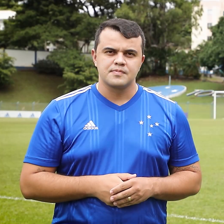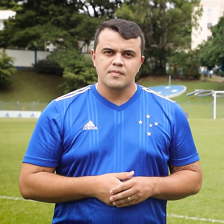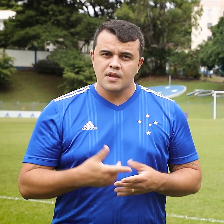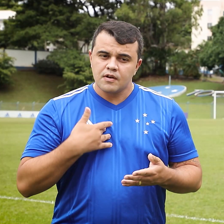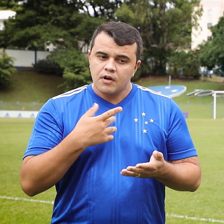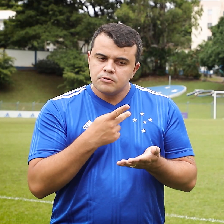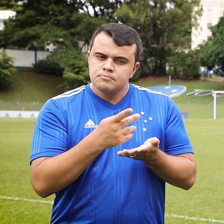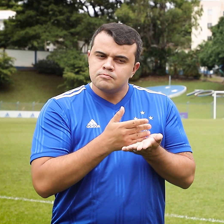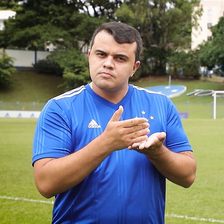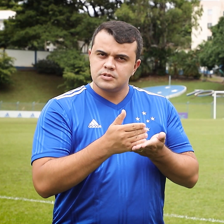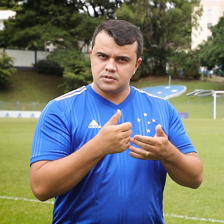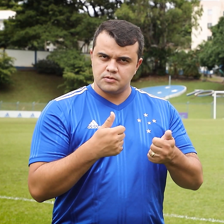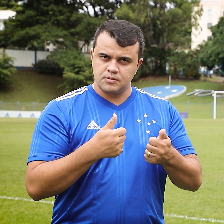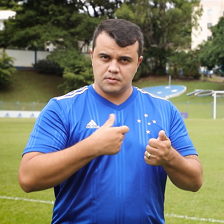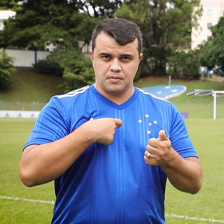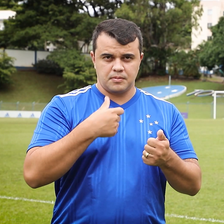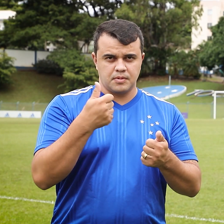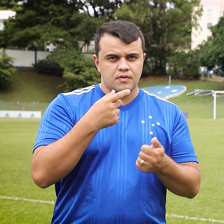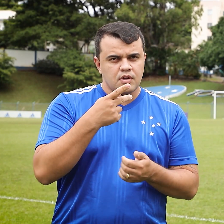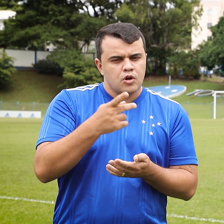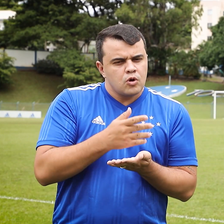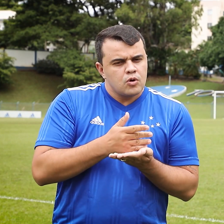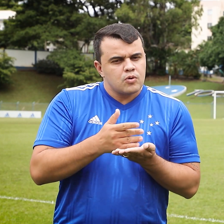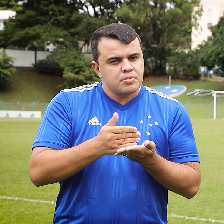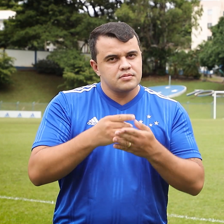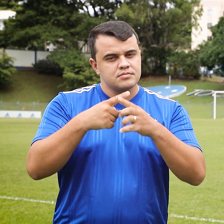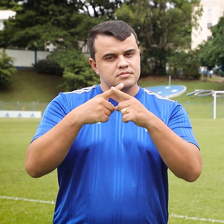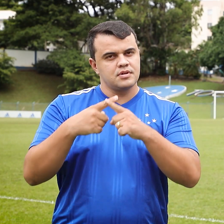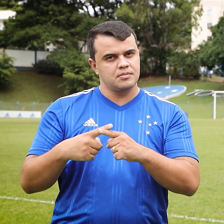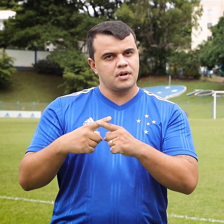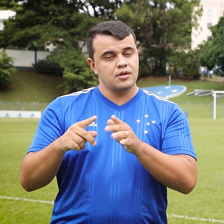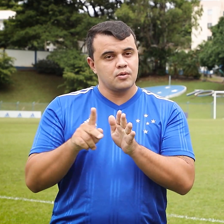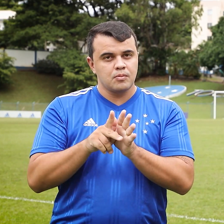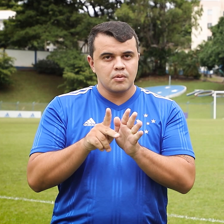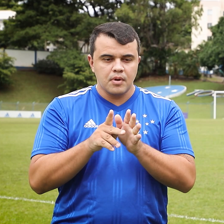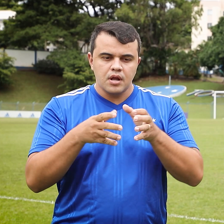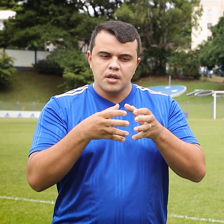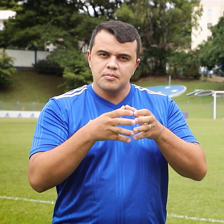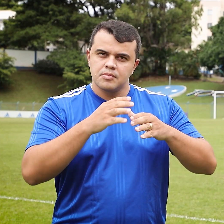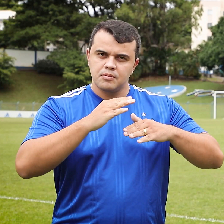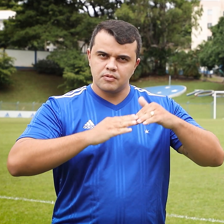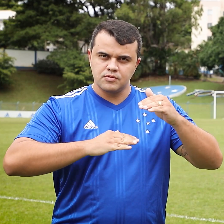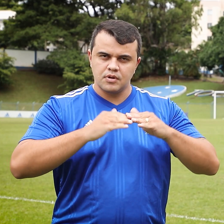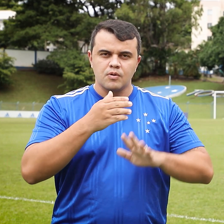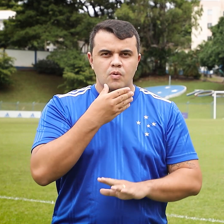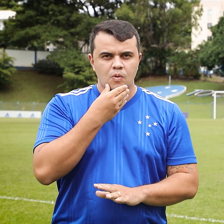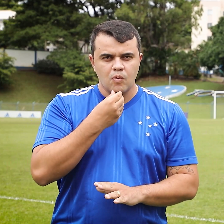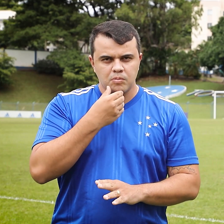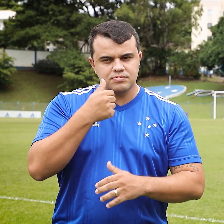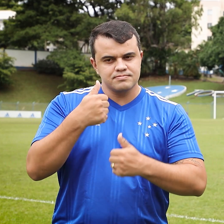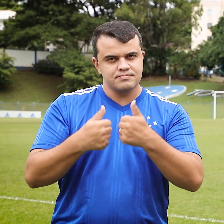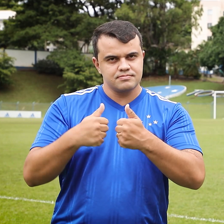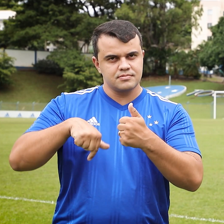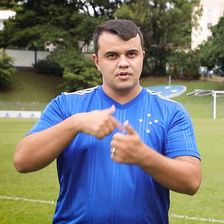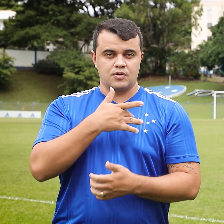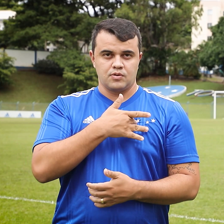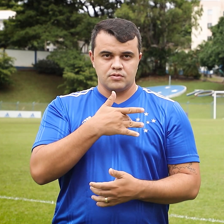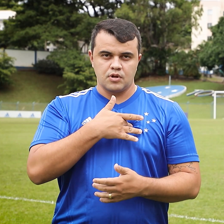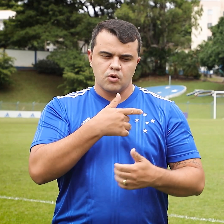Começamos falando sobre o início da temporada da equipe profissional masculina do Cruzeiro. Os jogadores se representaram na segunda